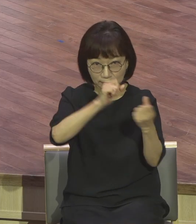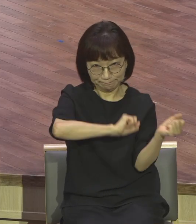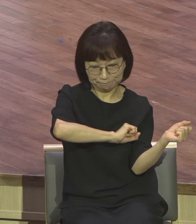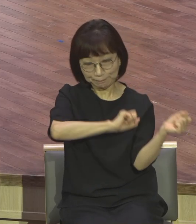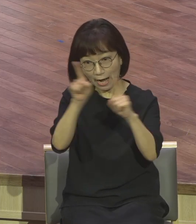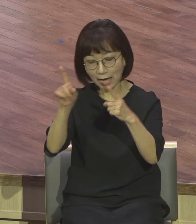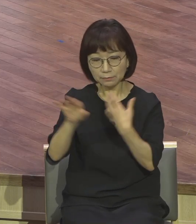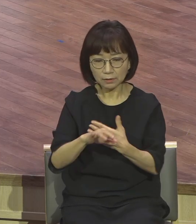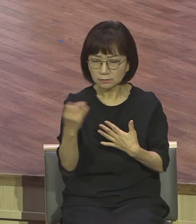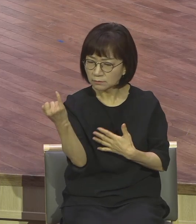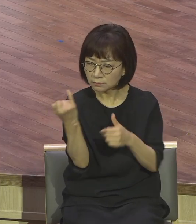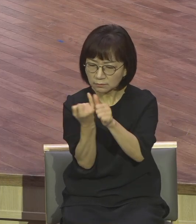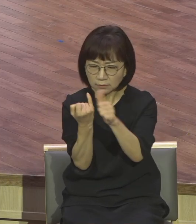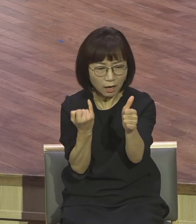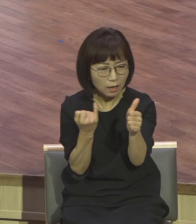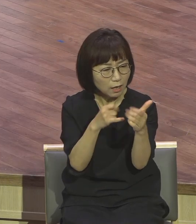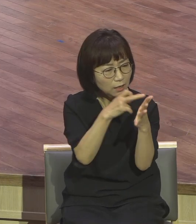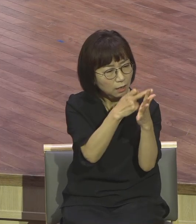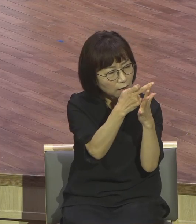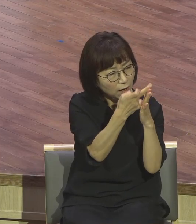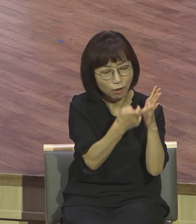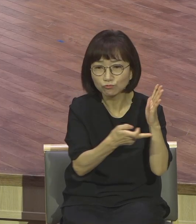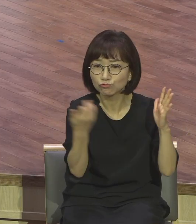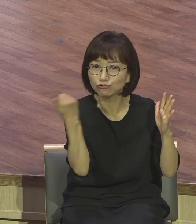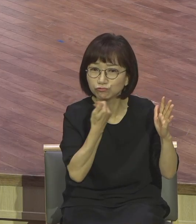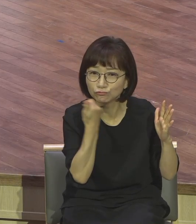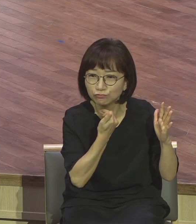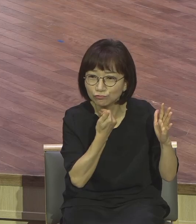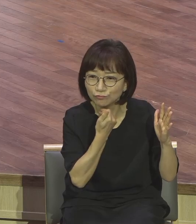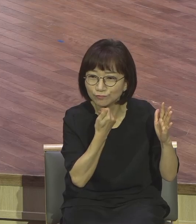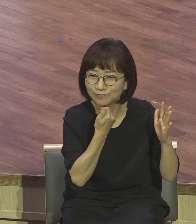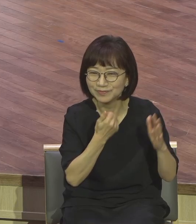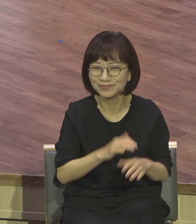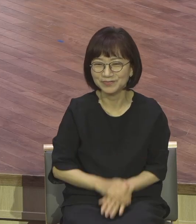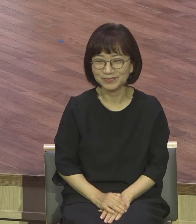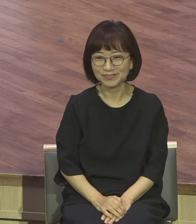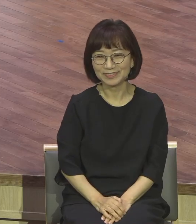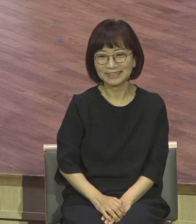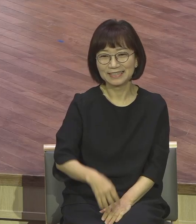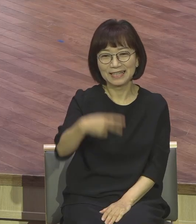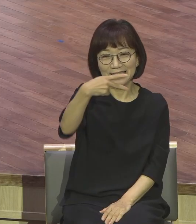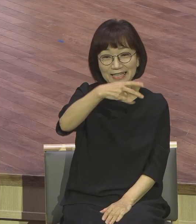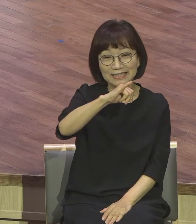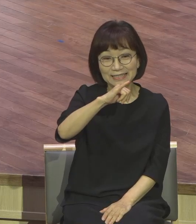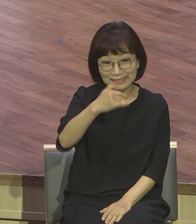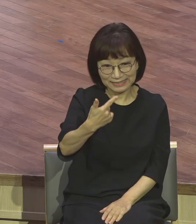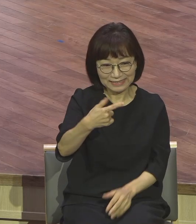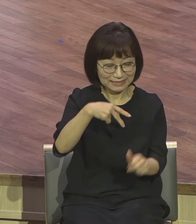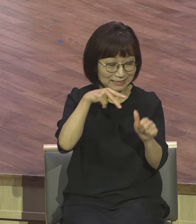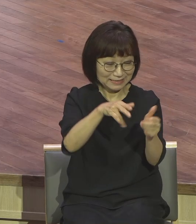이들은 지금요 신명기 25장 5줄로 6줄에 근거해서